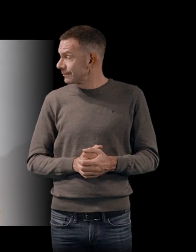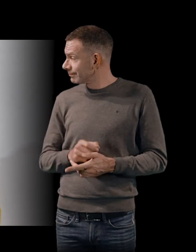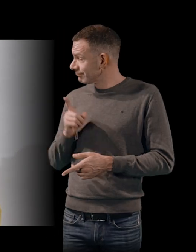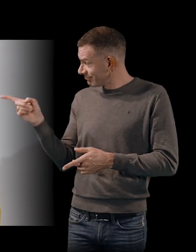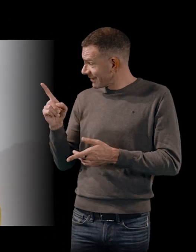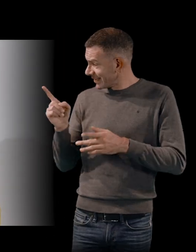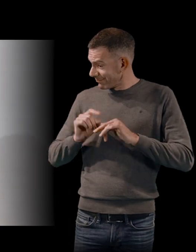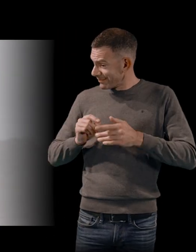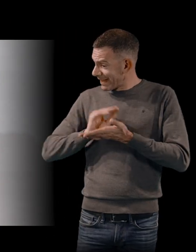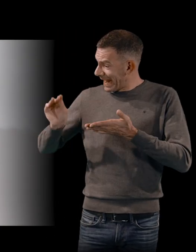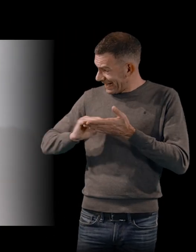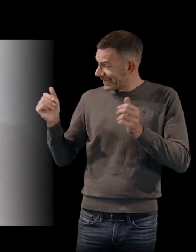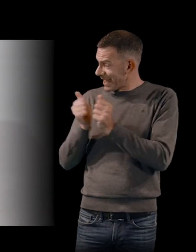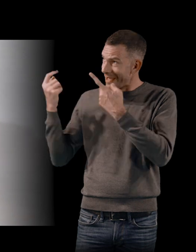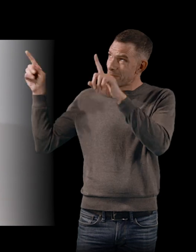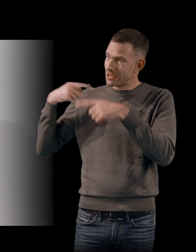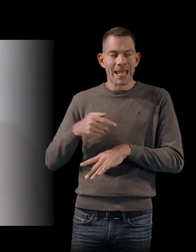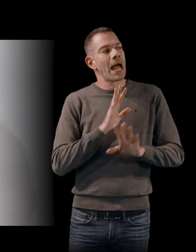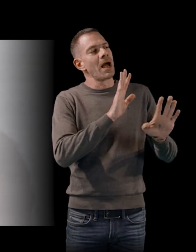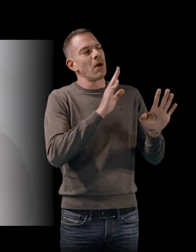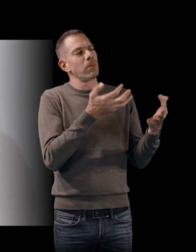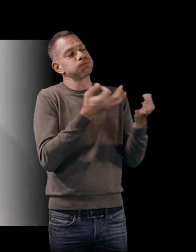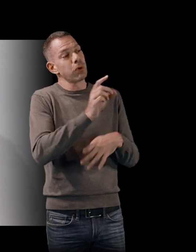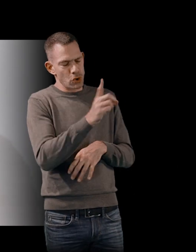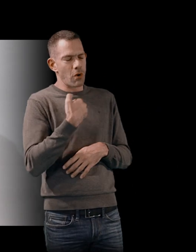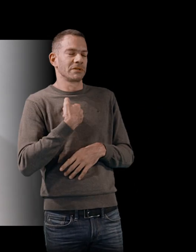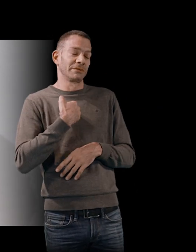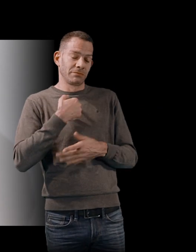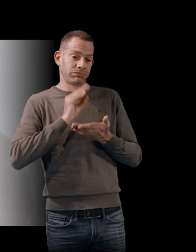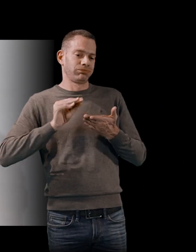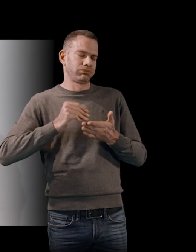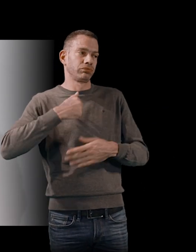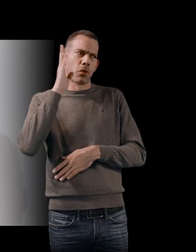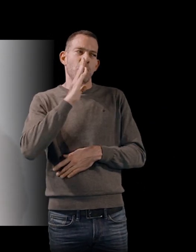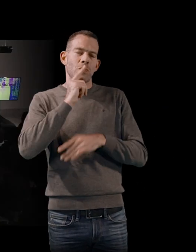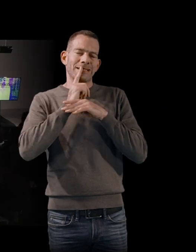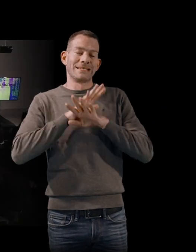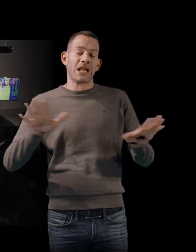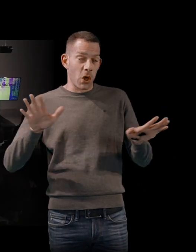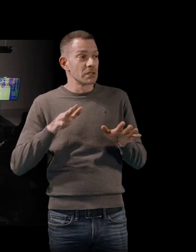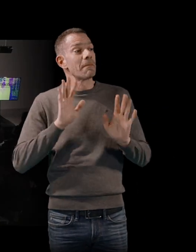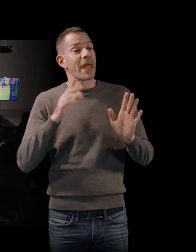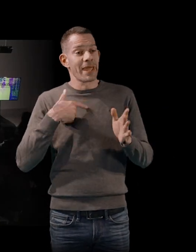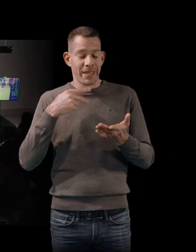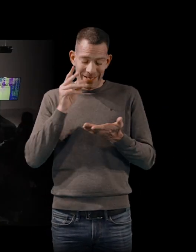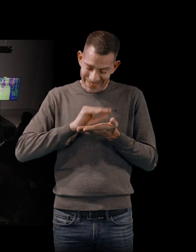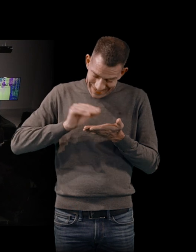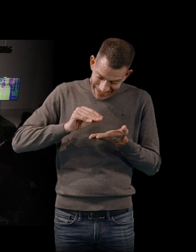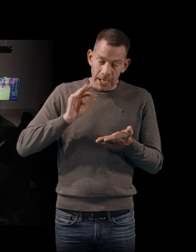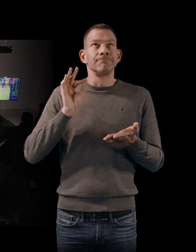Nova, donc. J'écris en Bossa Nova, pas tout le temps, parce que j'ai besoin de beaucoup de silence quand j'écris, mais dans les moments où je levais la plume et où je réfléchissais,